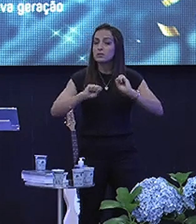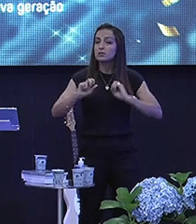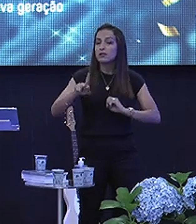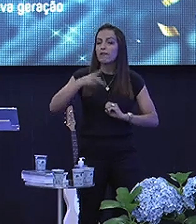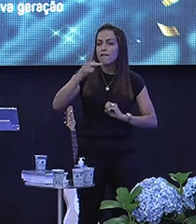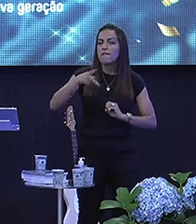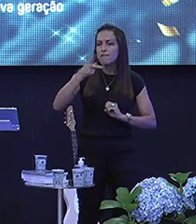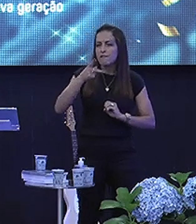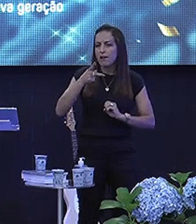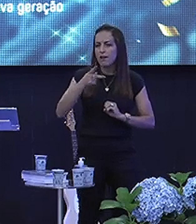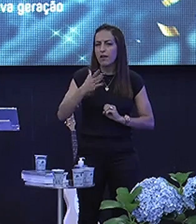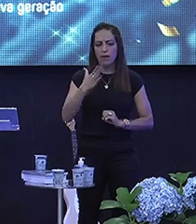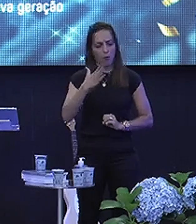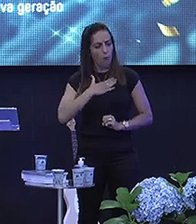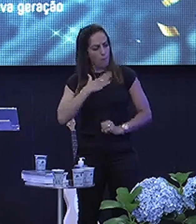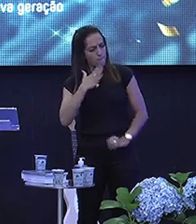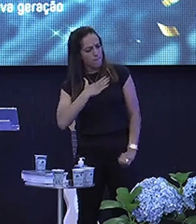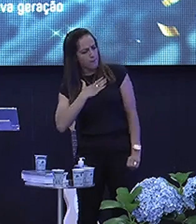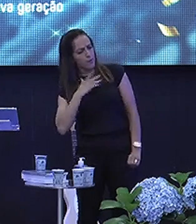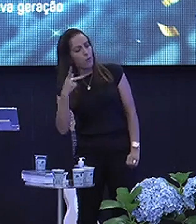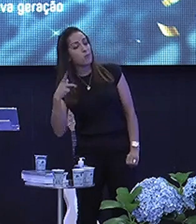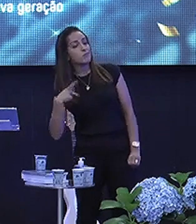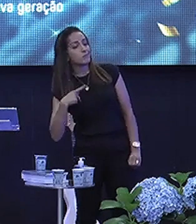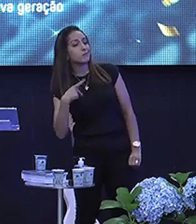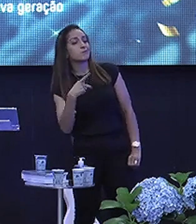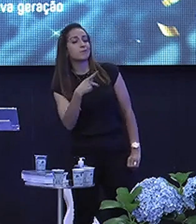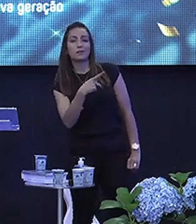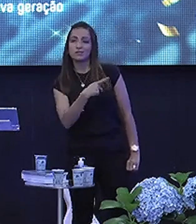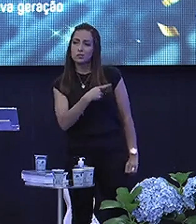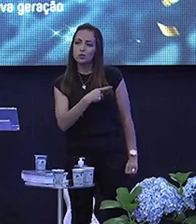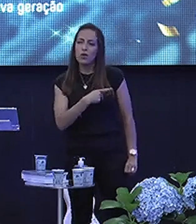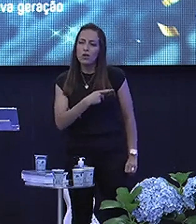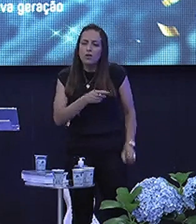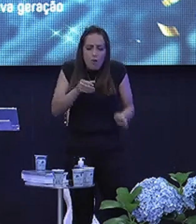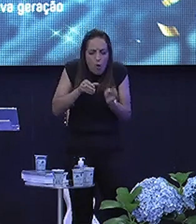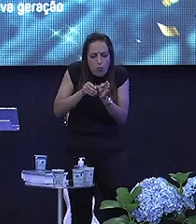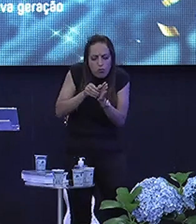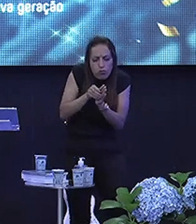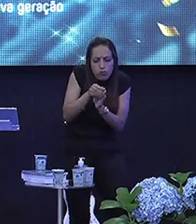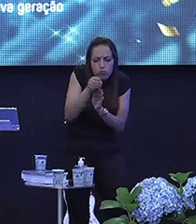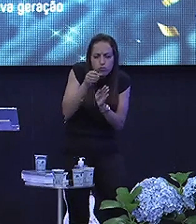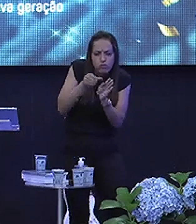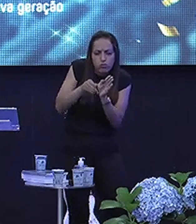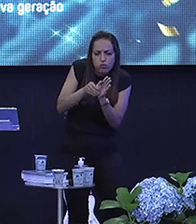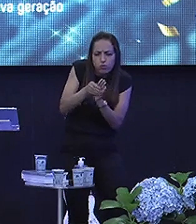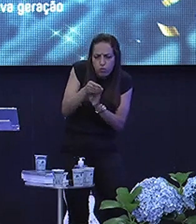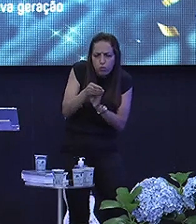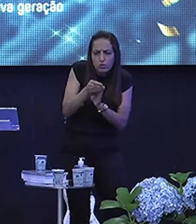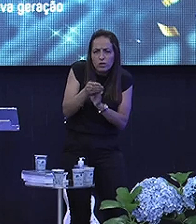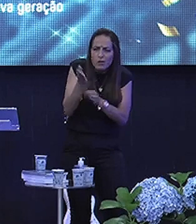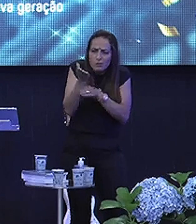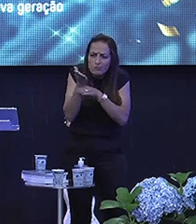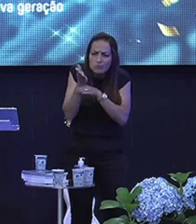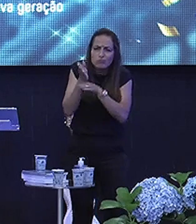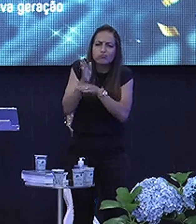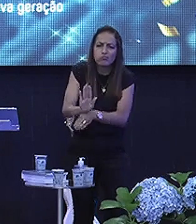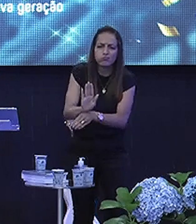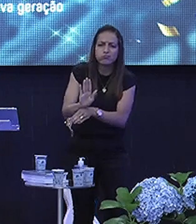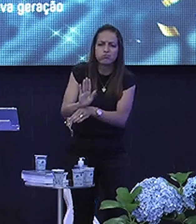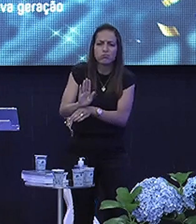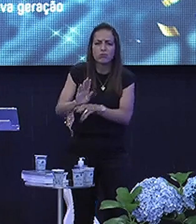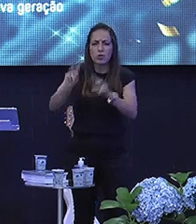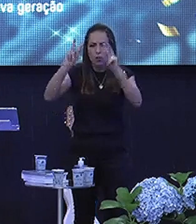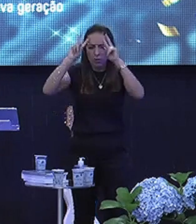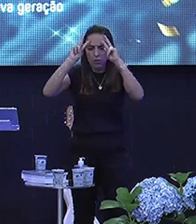Ele é o meu Pastor É ele Que me orienta É ele Que me governa Somente